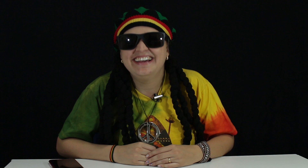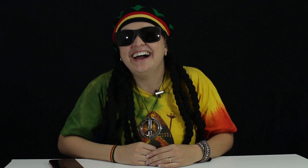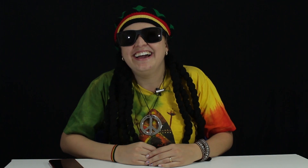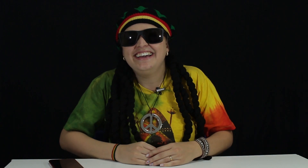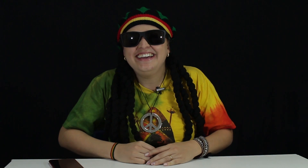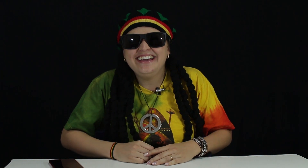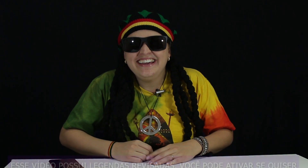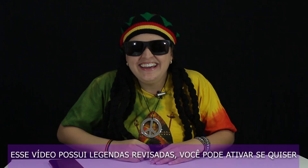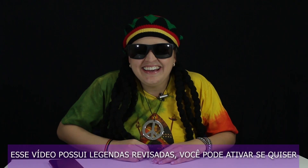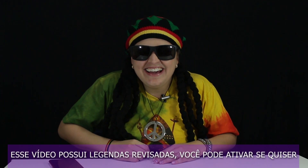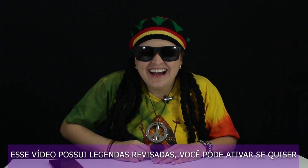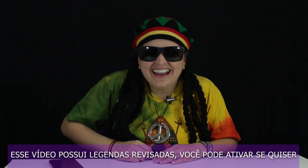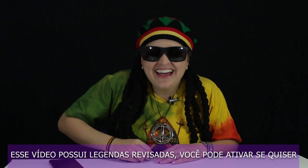E aí galera,